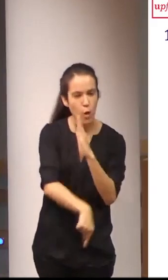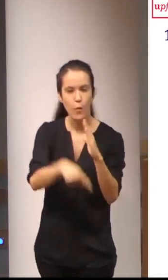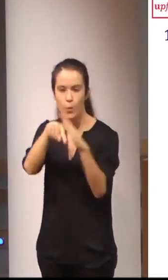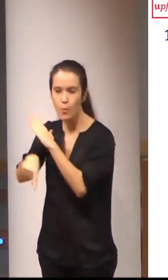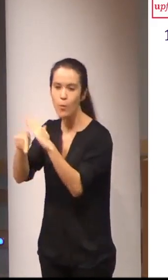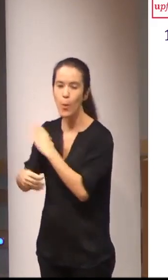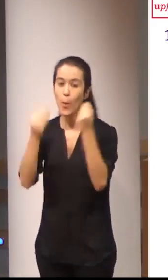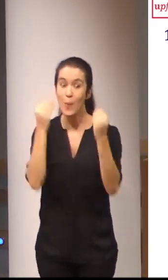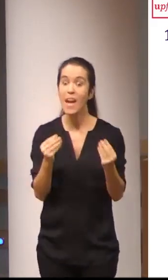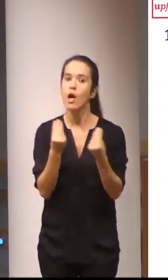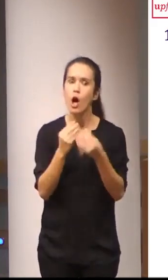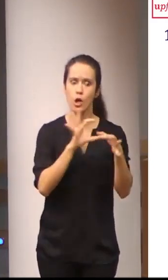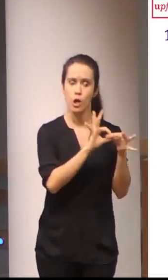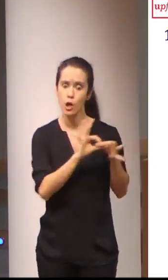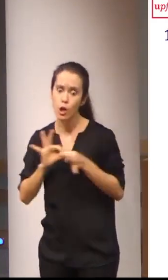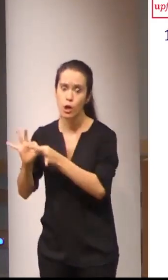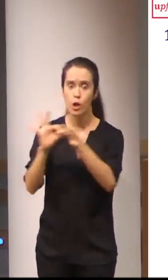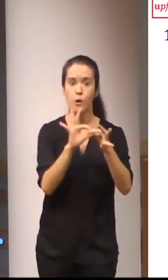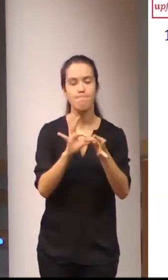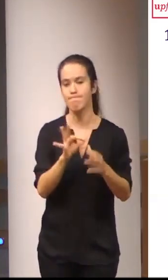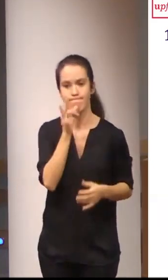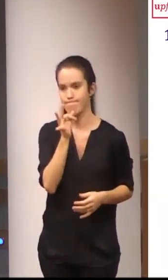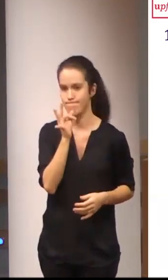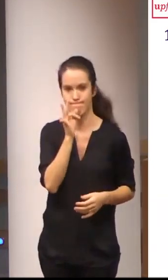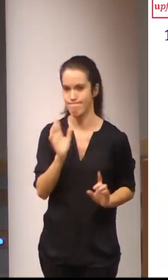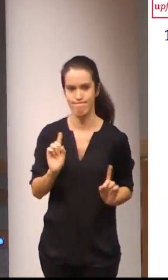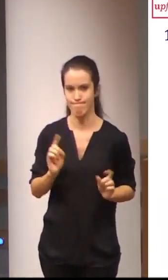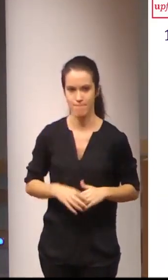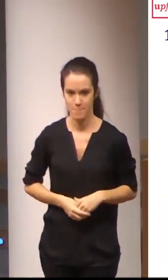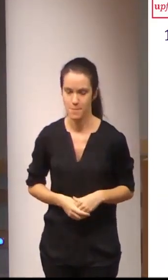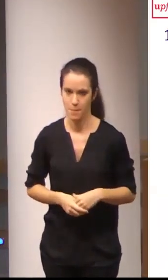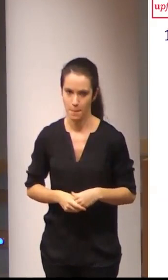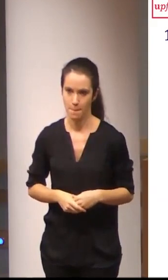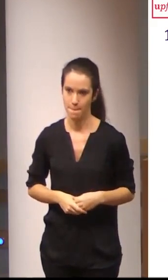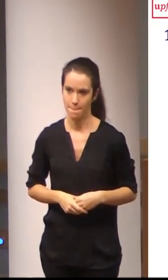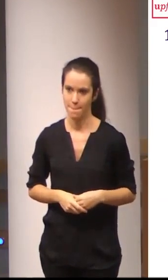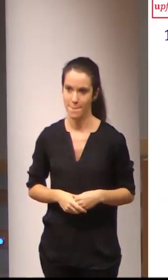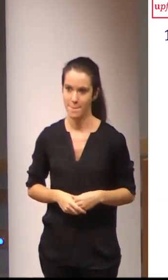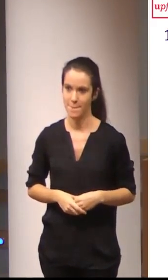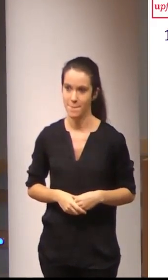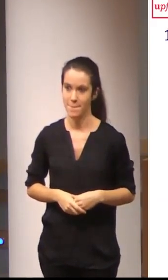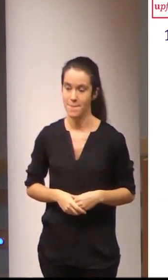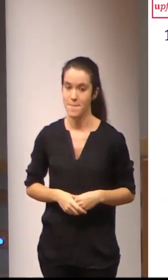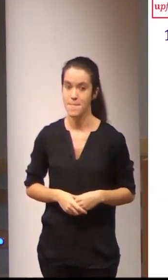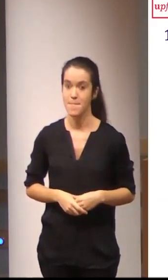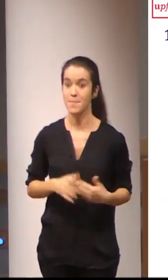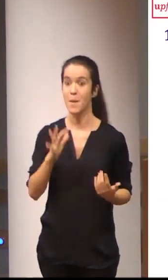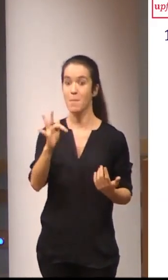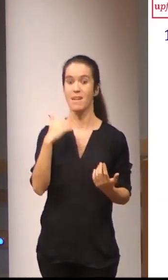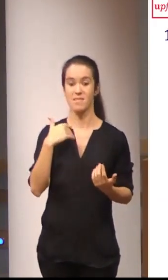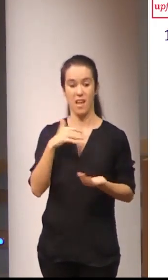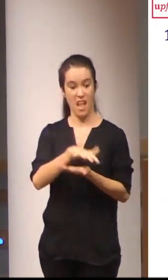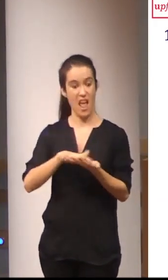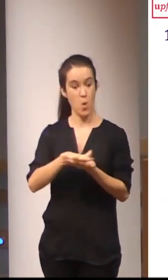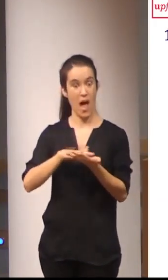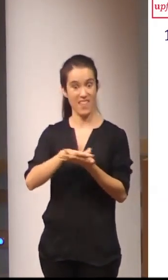interrelacionada de maneira sistemática. Además, o dominio da enseñanza en as lenguas de signos